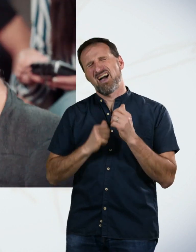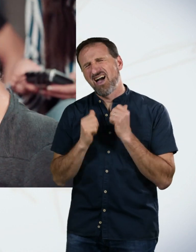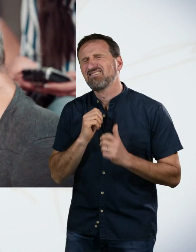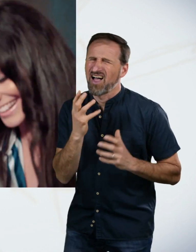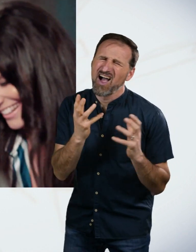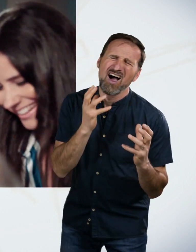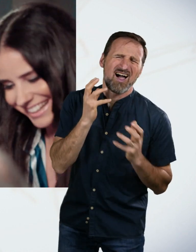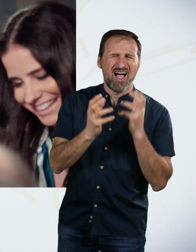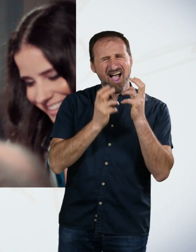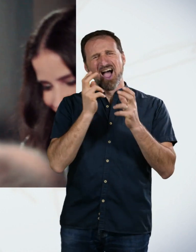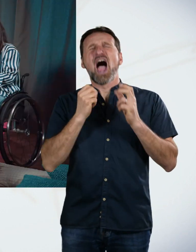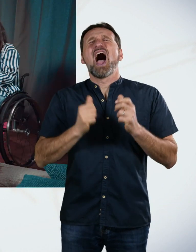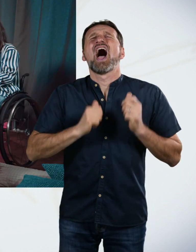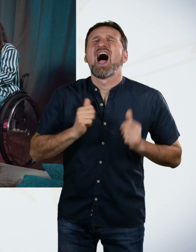Kinder kriegen es anstrengend.